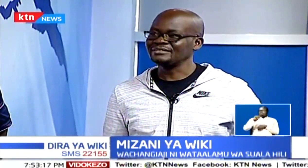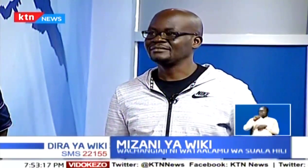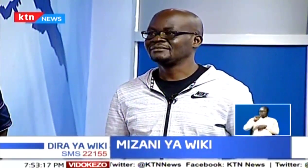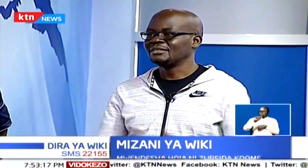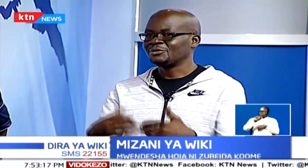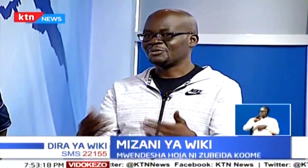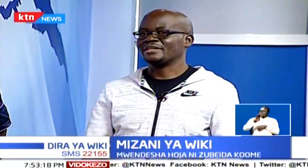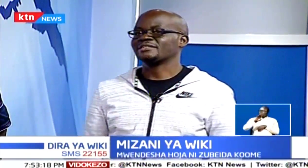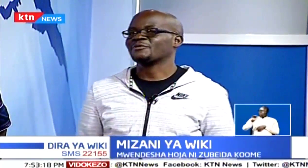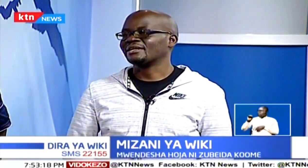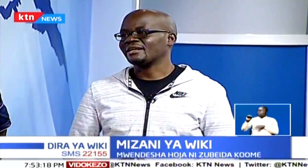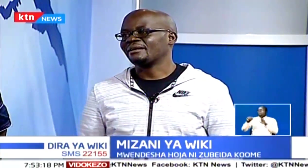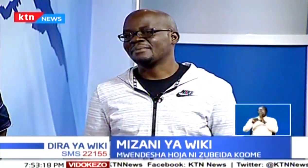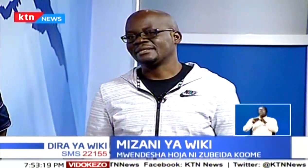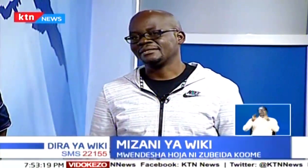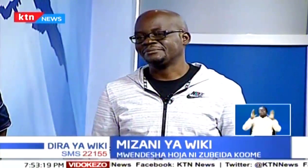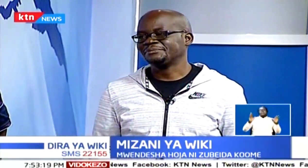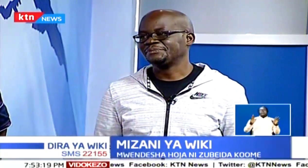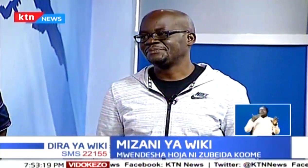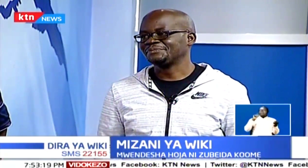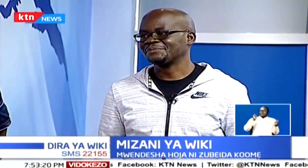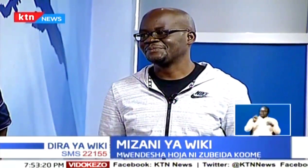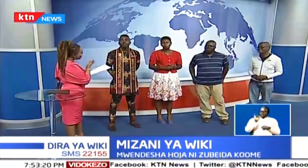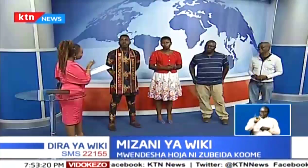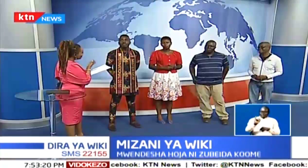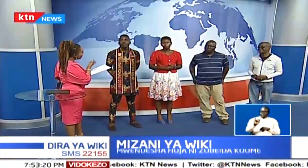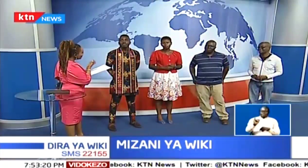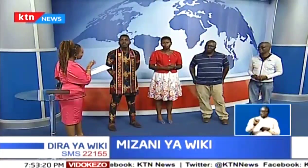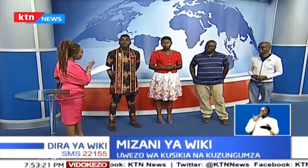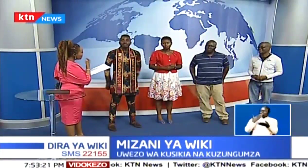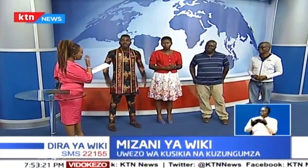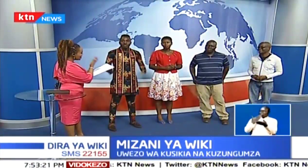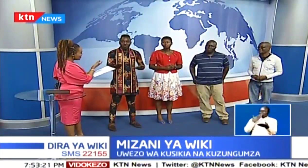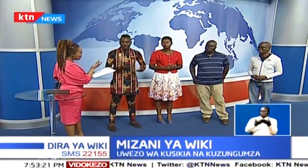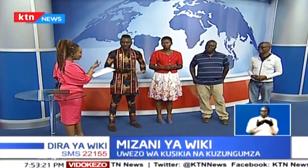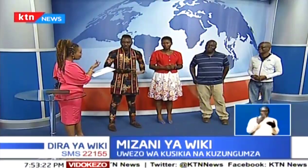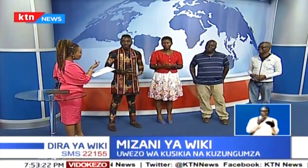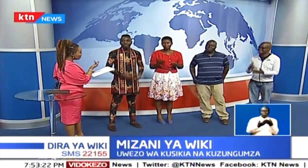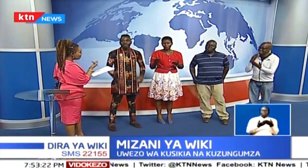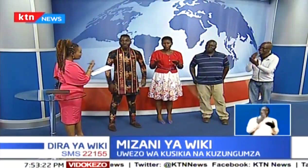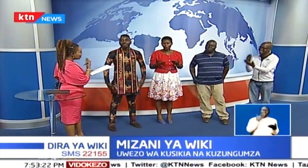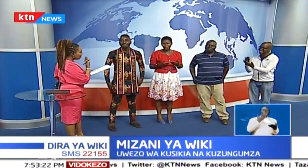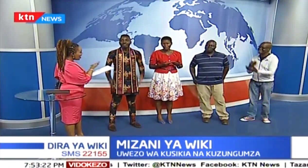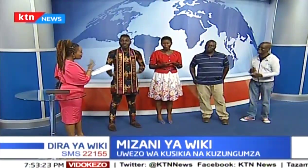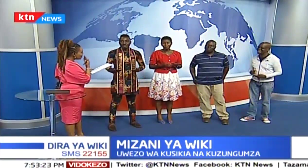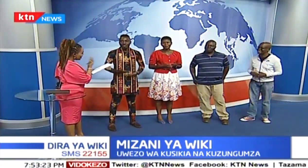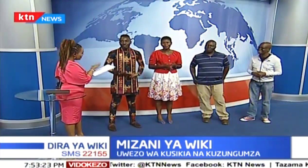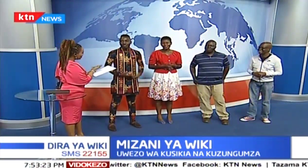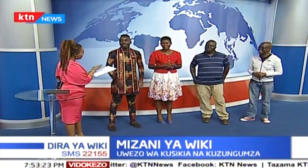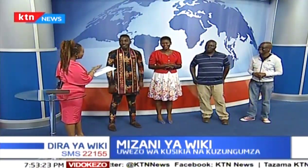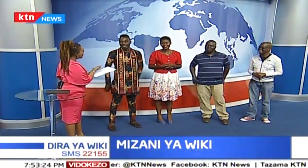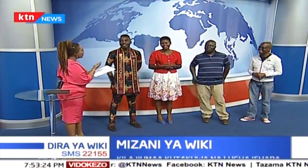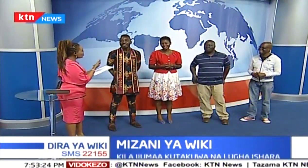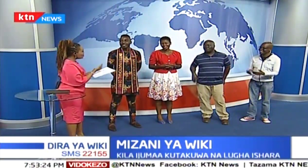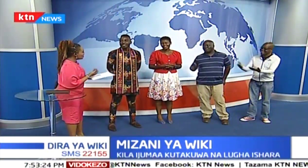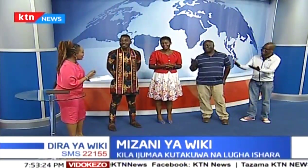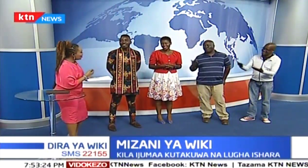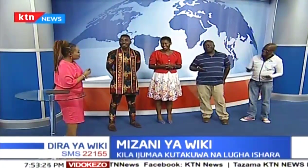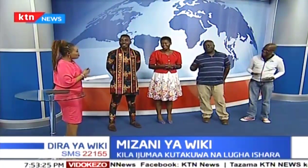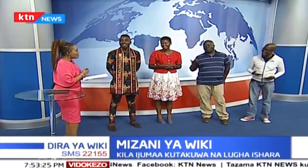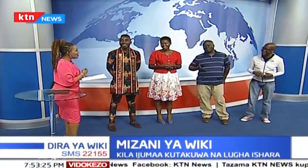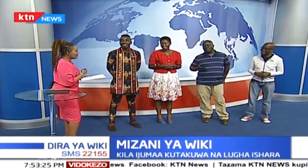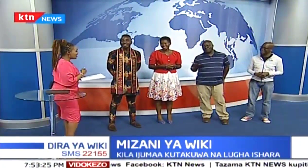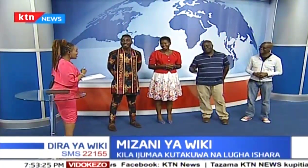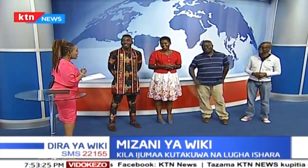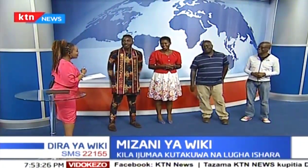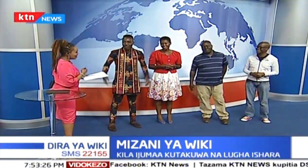kuyondoa, tutaeza kuendelea mbele. Asante ni? Asante ni hivi? Yes, asante. Asante. Nakaribu